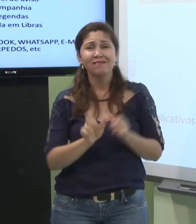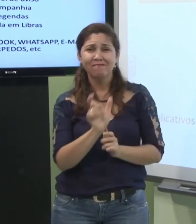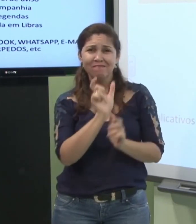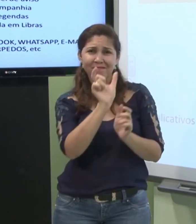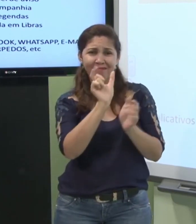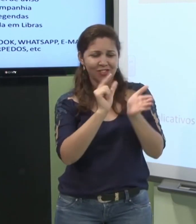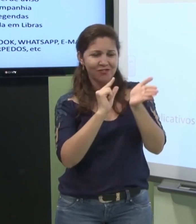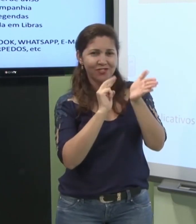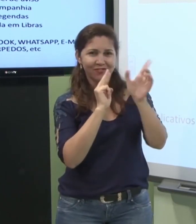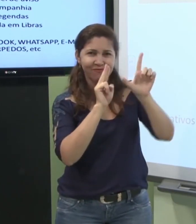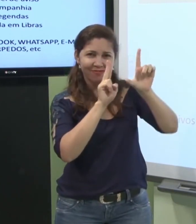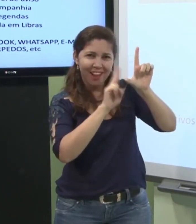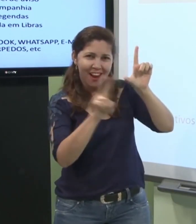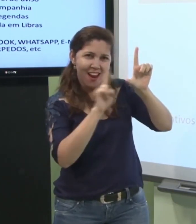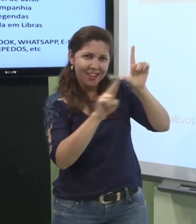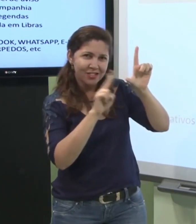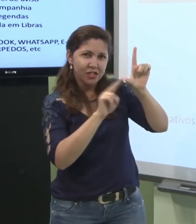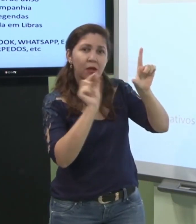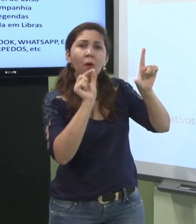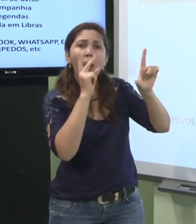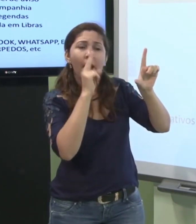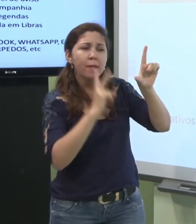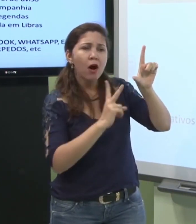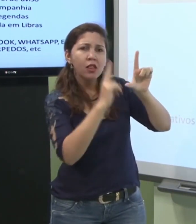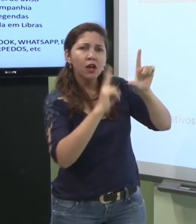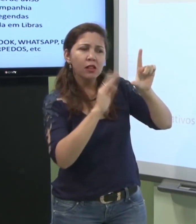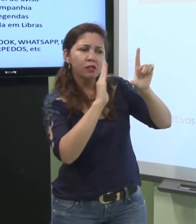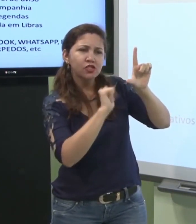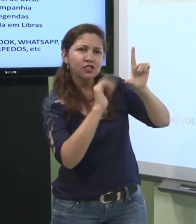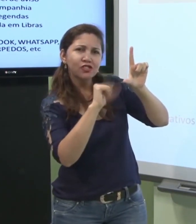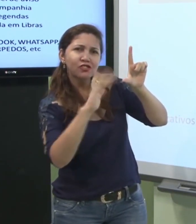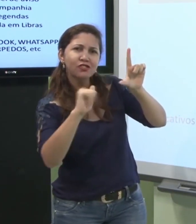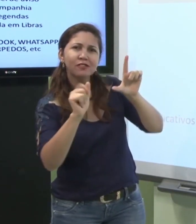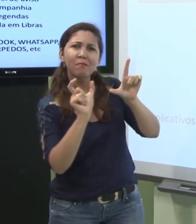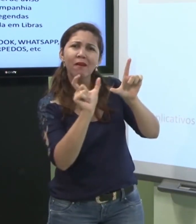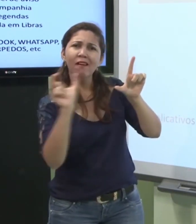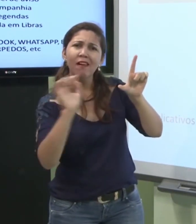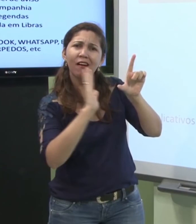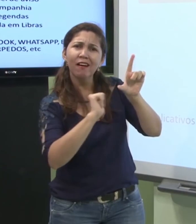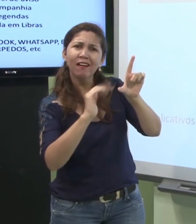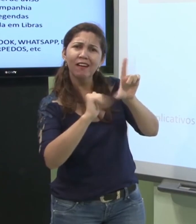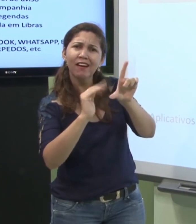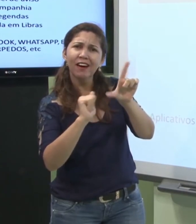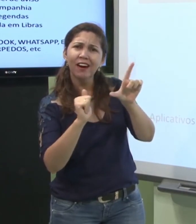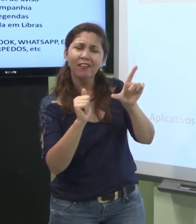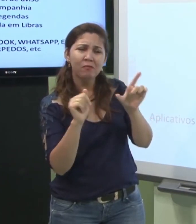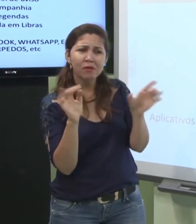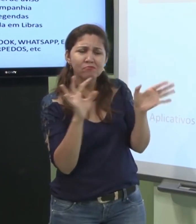Então, às vezes, também a legenda tira algumas palavras. Aí eu perco o contexto.